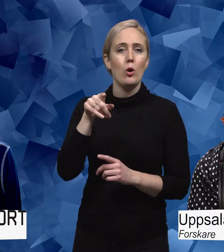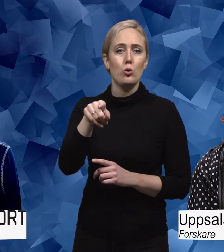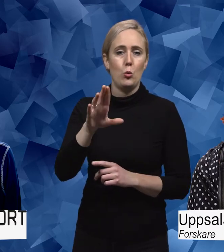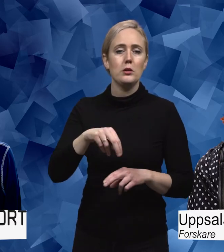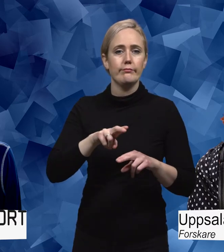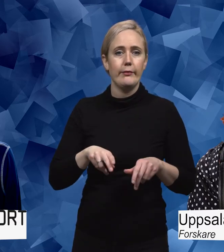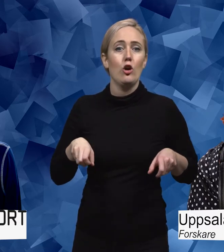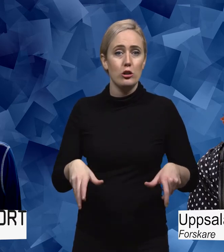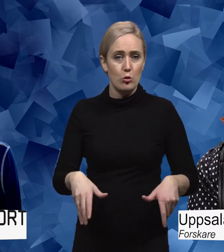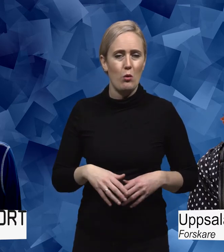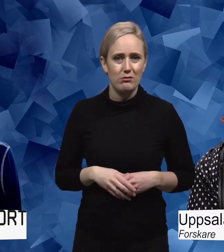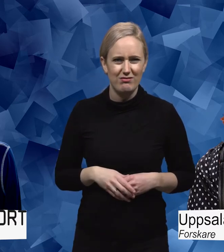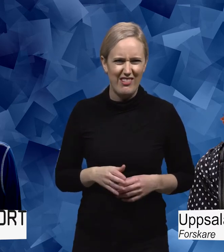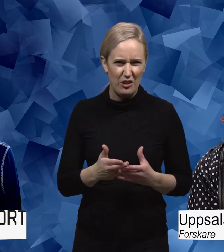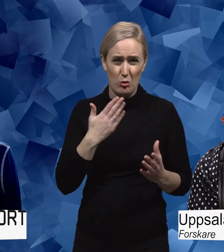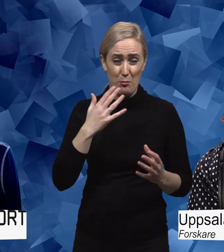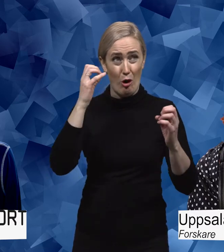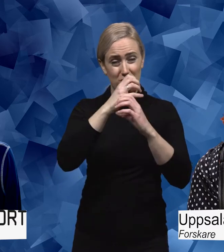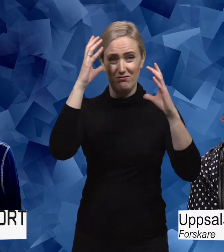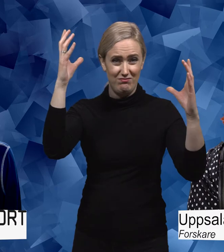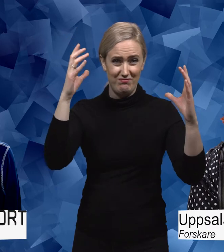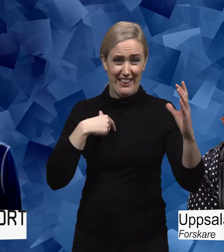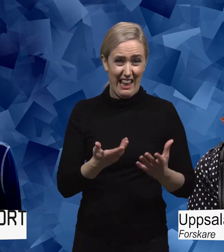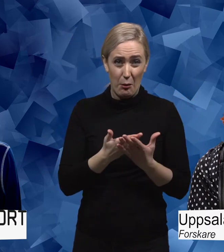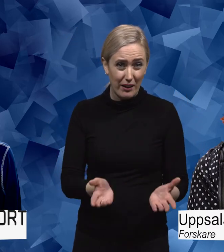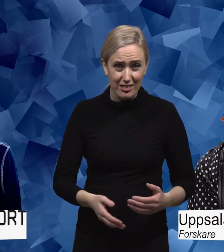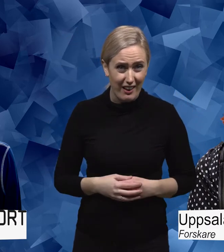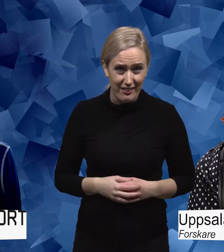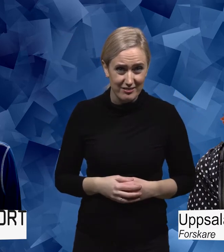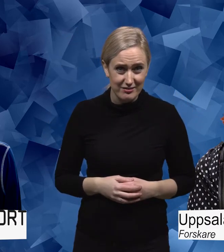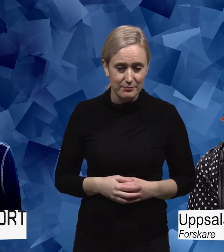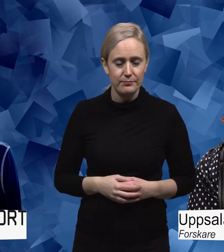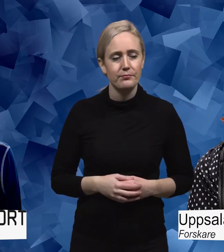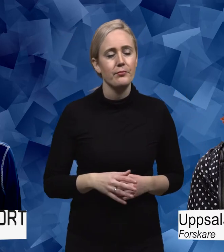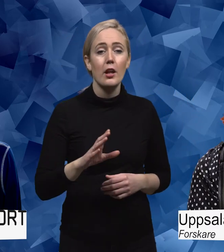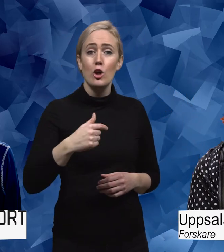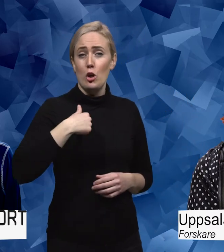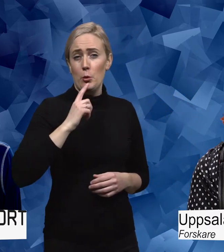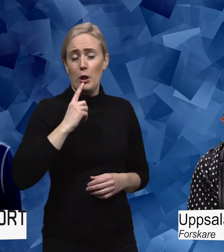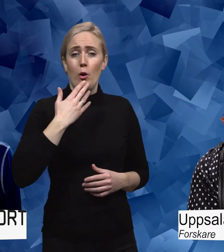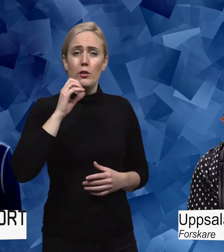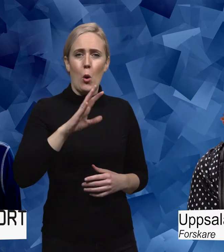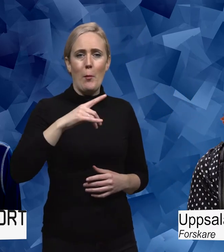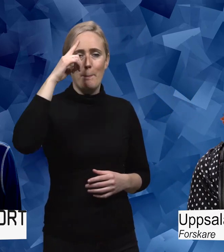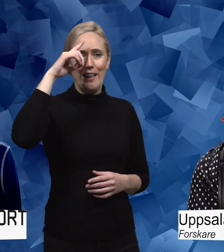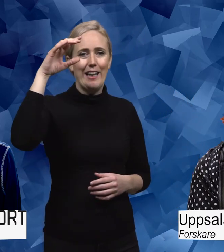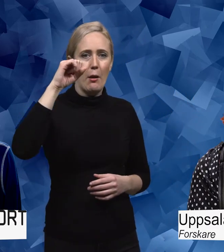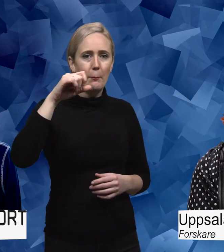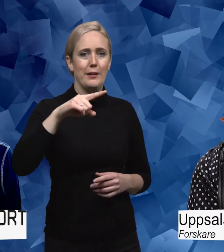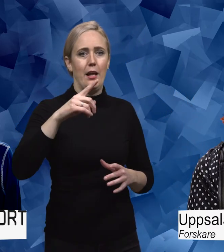så är det ju inte någon bra bild att ha i huvudet. Det hjälper ju liksom inte i det läget. Jag brukar ibland prata om begreppsförvirring. Att